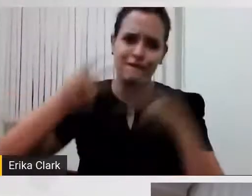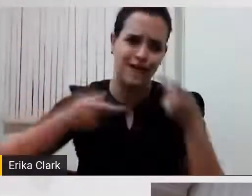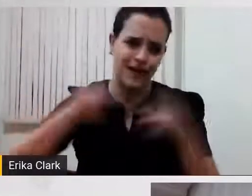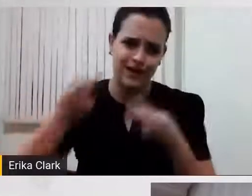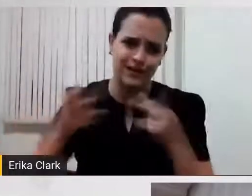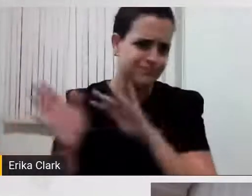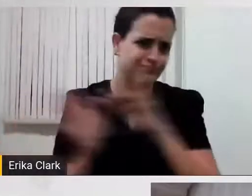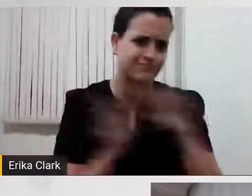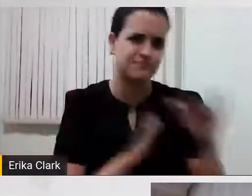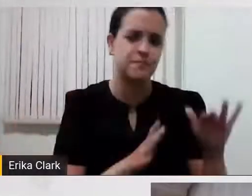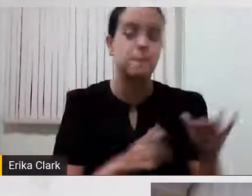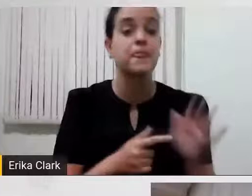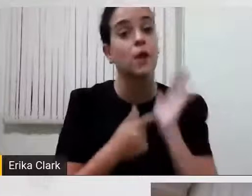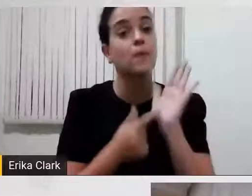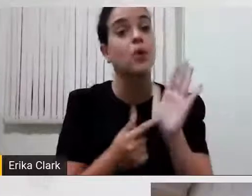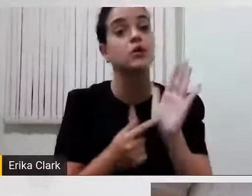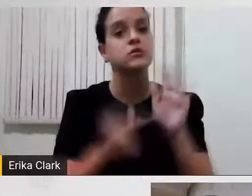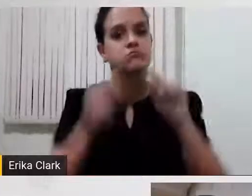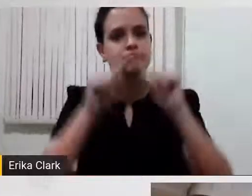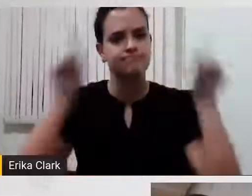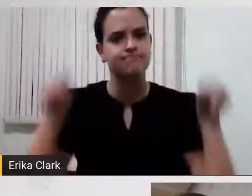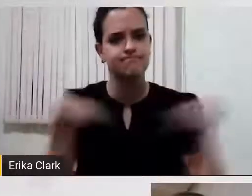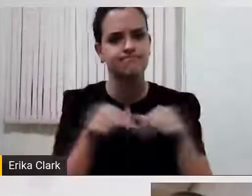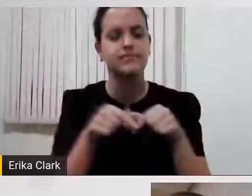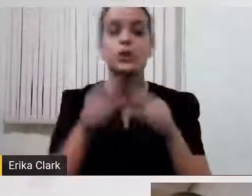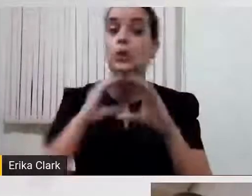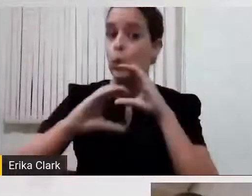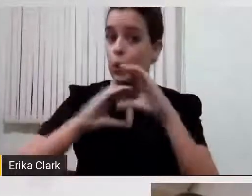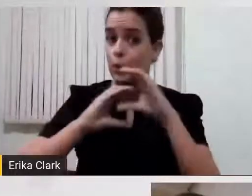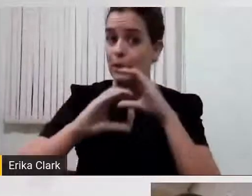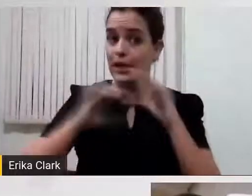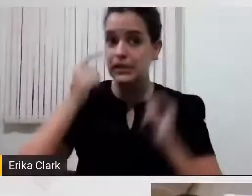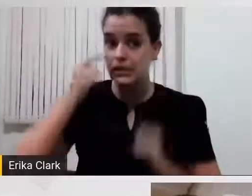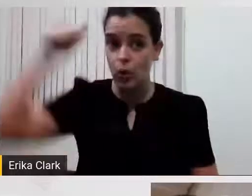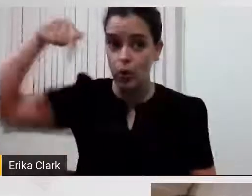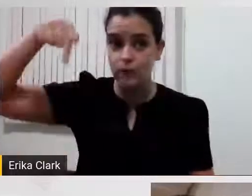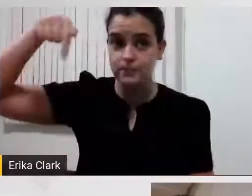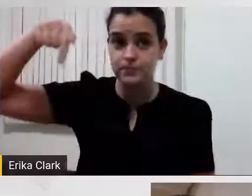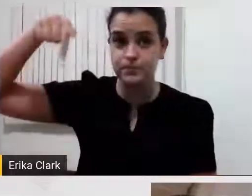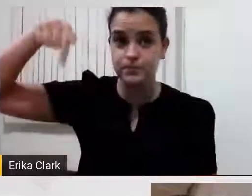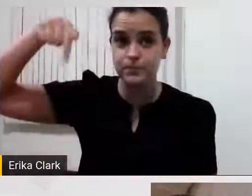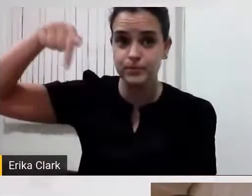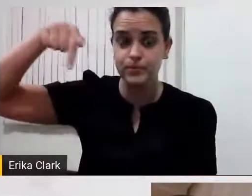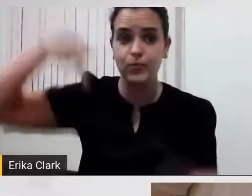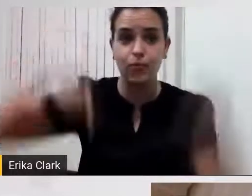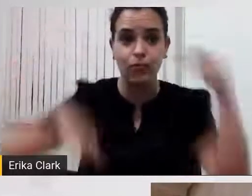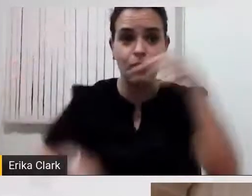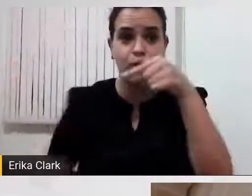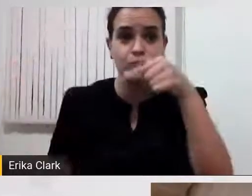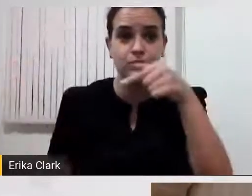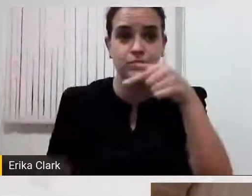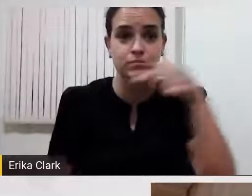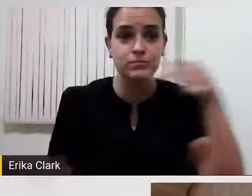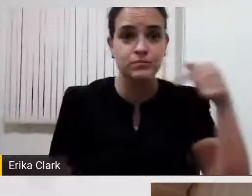aqui para vocês uma prancha de comunicação alternativa que é uma impressa,